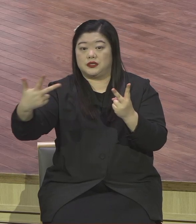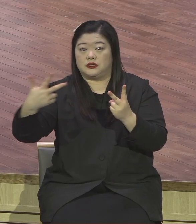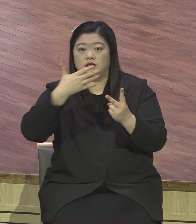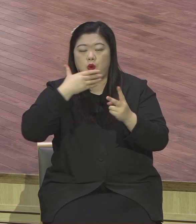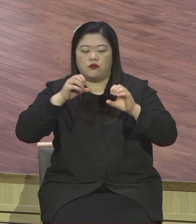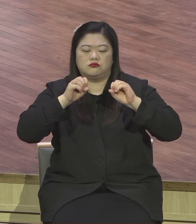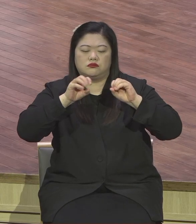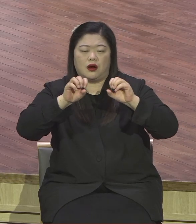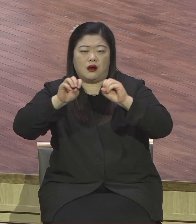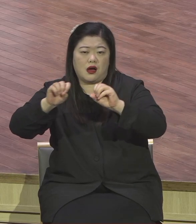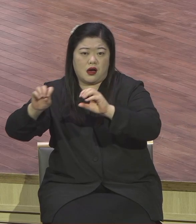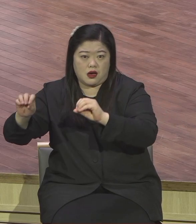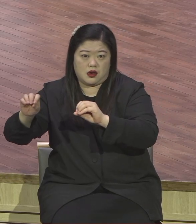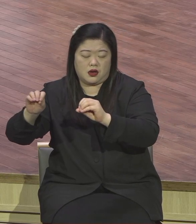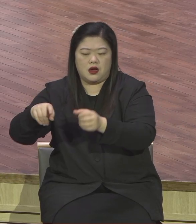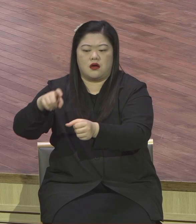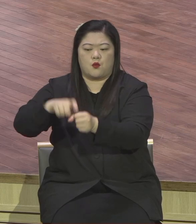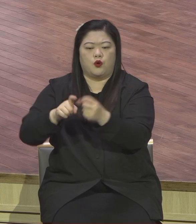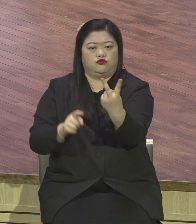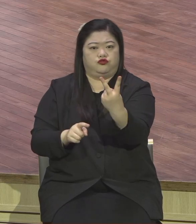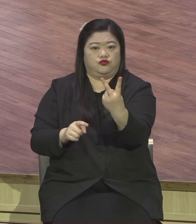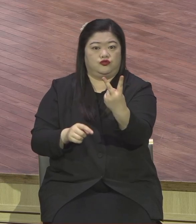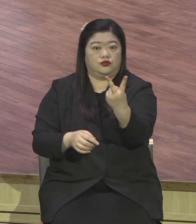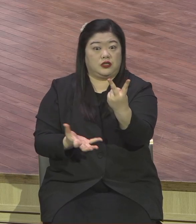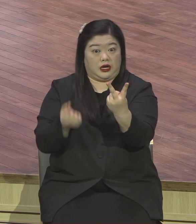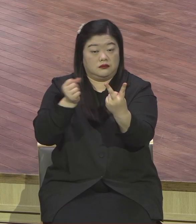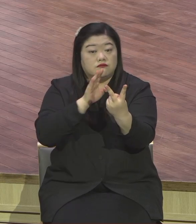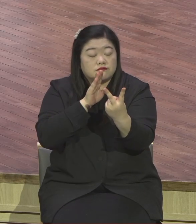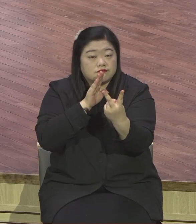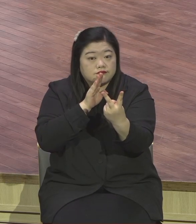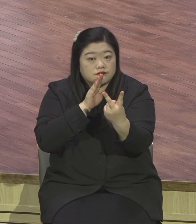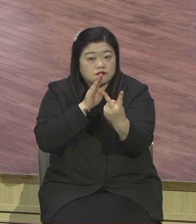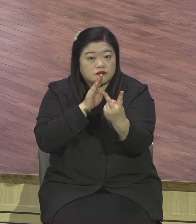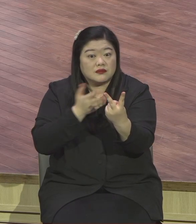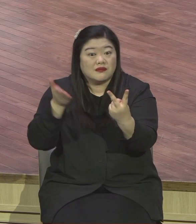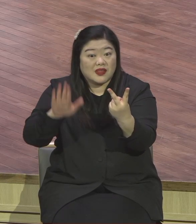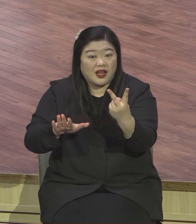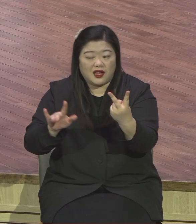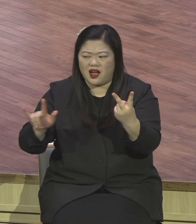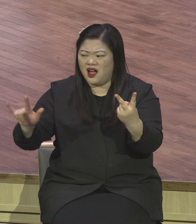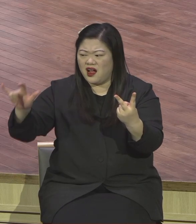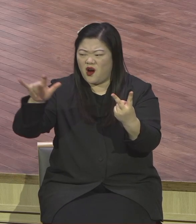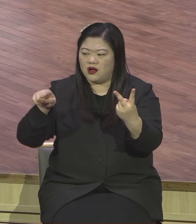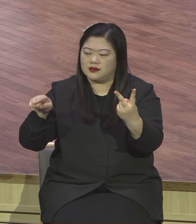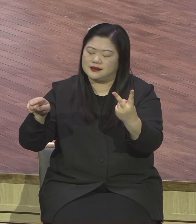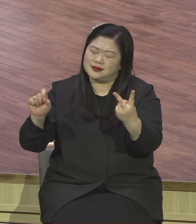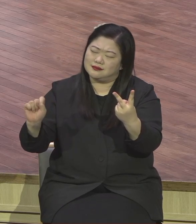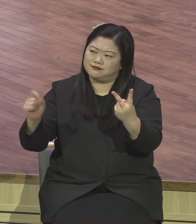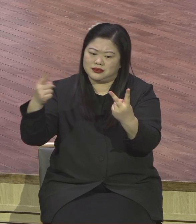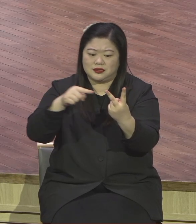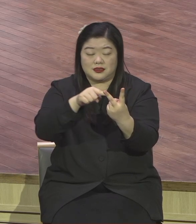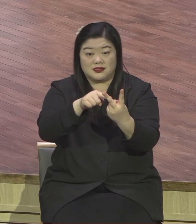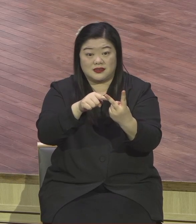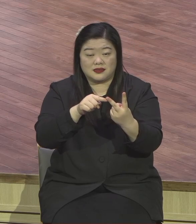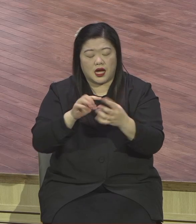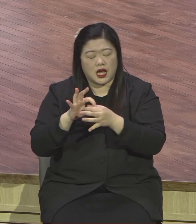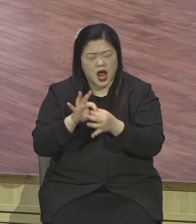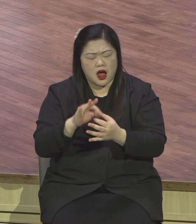코로나19의 여파가 이렇게 우리의 삶을 완전히 뒤덮고 있는데 왜 하나님은 우리에게 이런 언약을